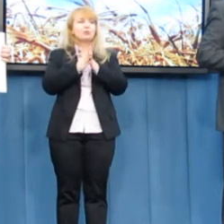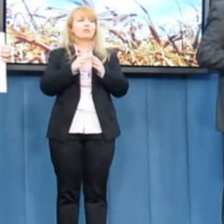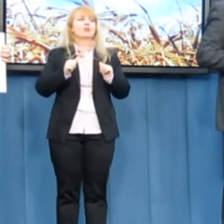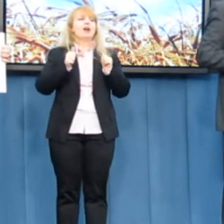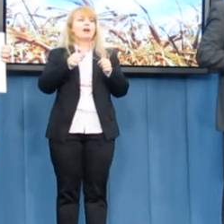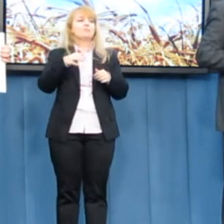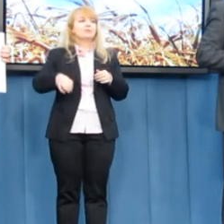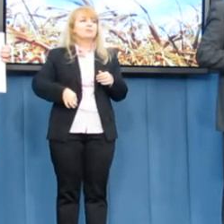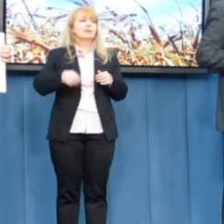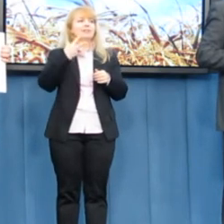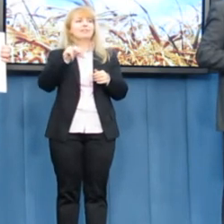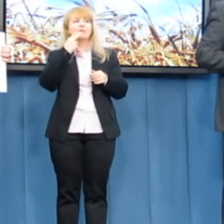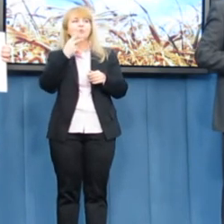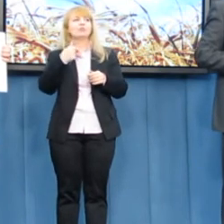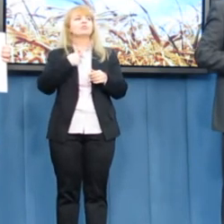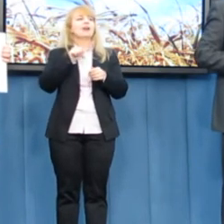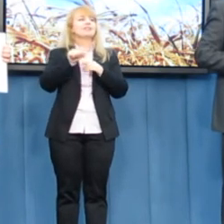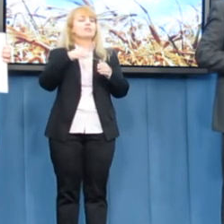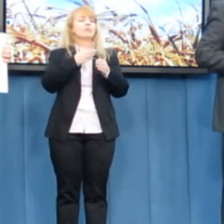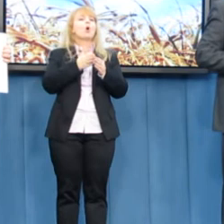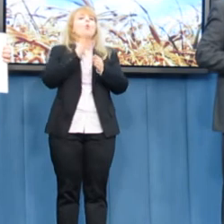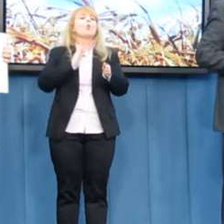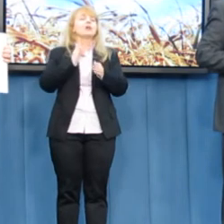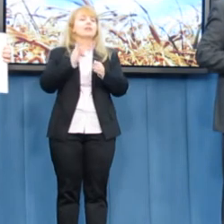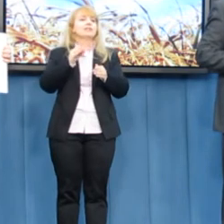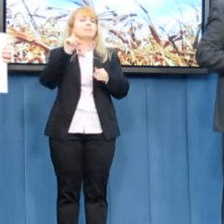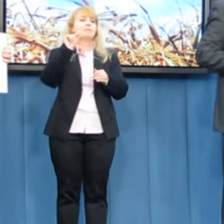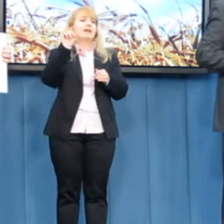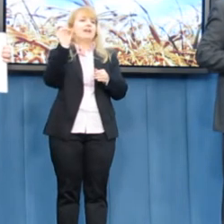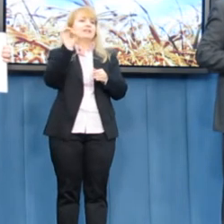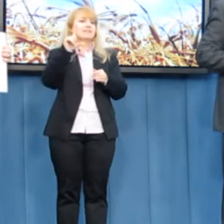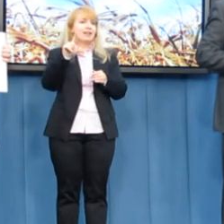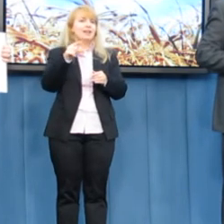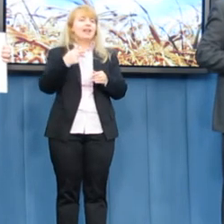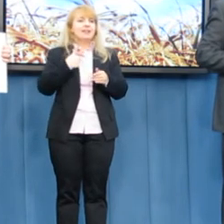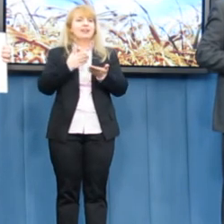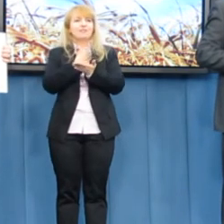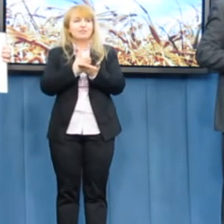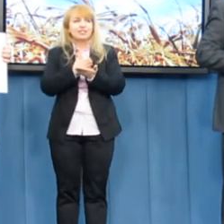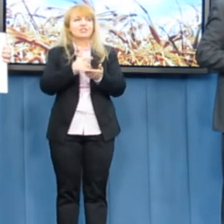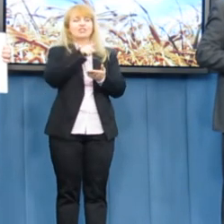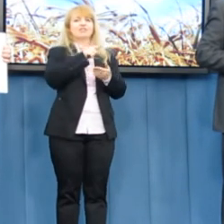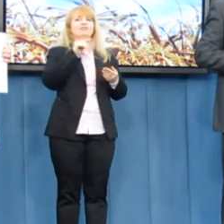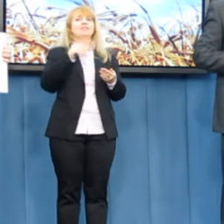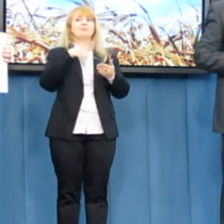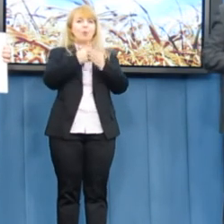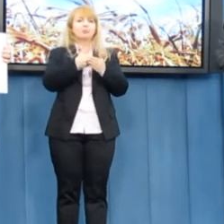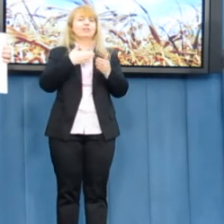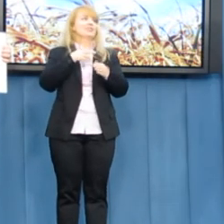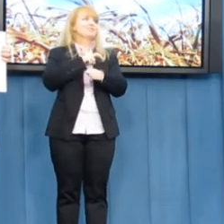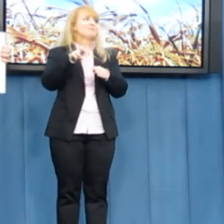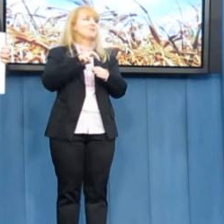jakimś ukrytym PSL-owcem. Bardzo dziękuję za wyjaśnienie, panie pośle. Mam nadzieję, że poprzecie faktycznie nasze projekty. Za co z góry dziękuję.